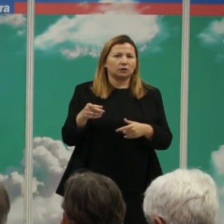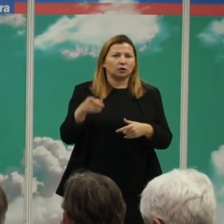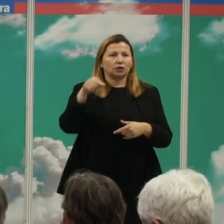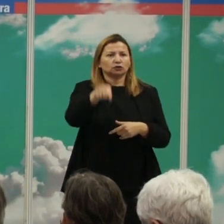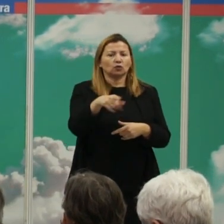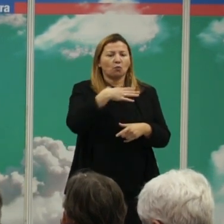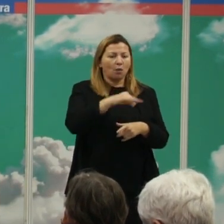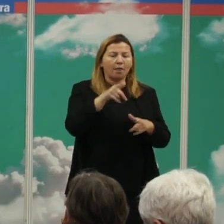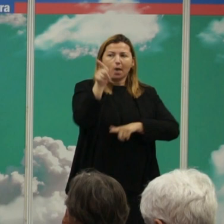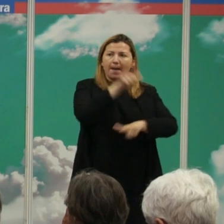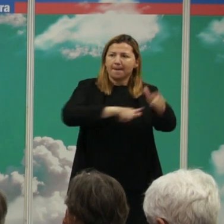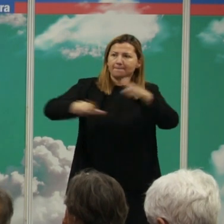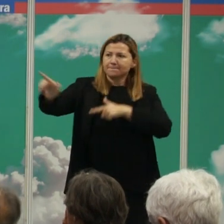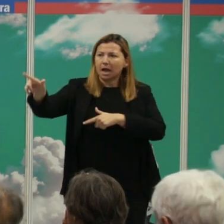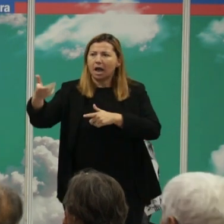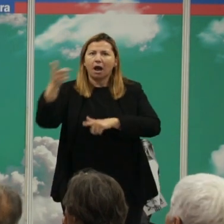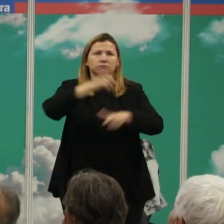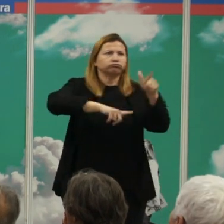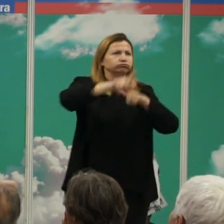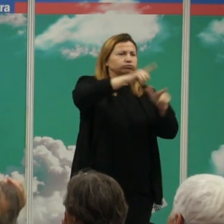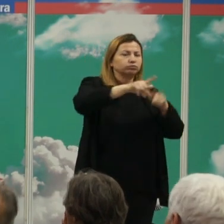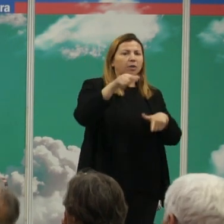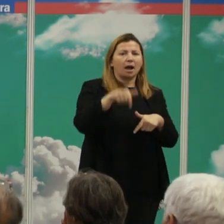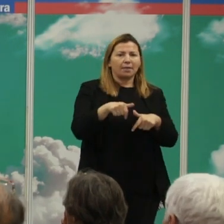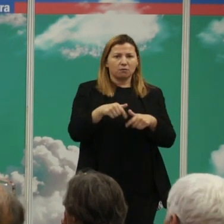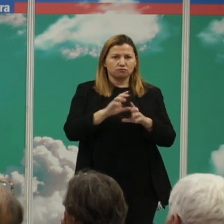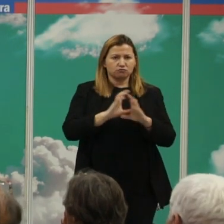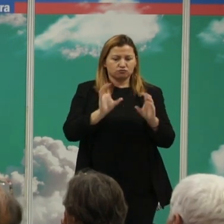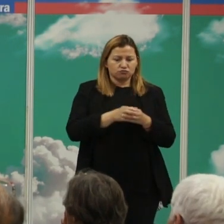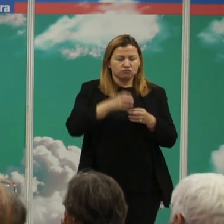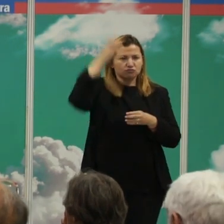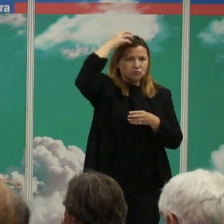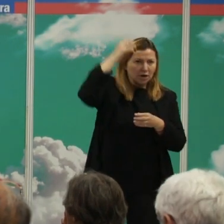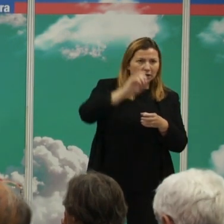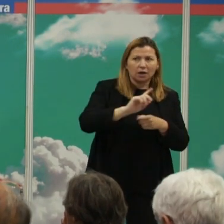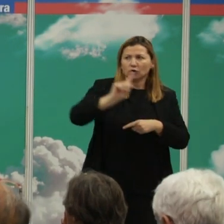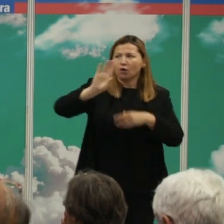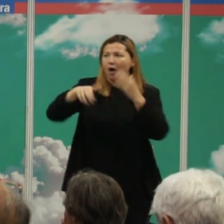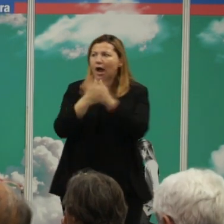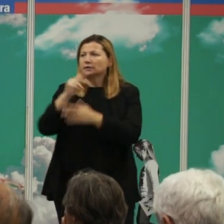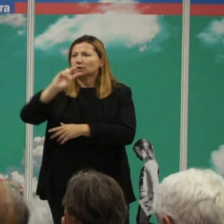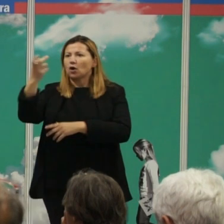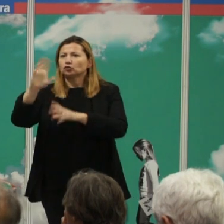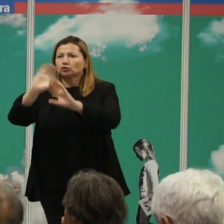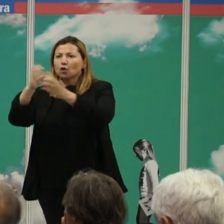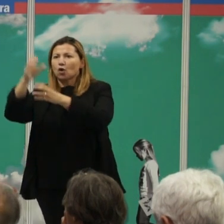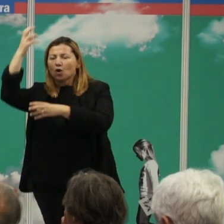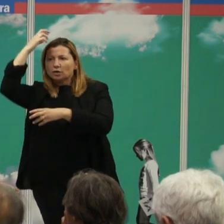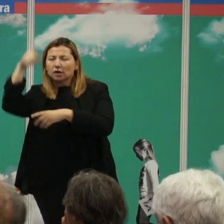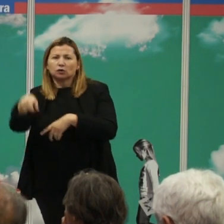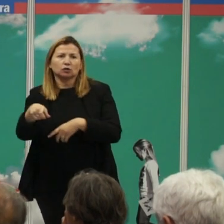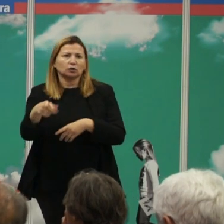que tú puedes viajar en uno o en dos días que es como se define un reino pues la violencia aumenta mucho y cuando nos constituimos en estados en algo